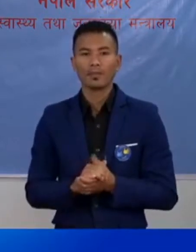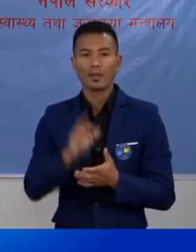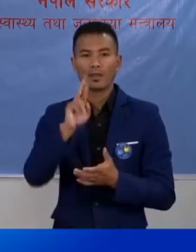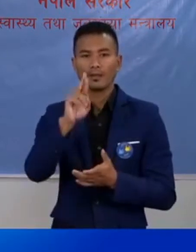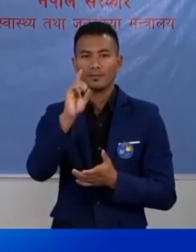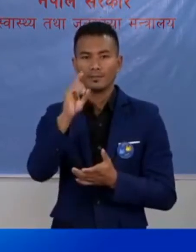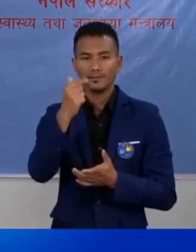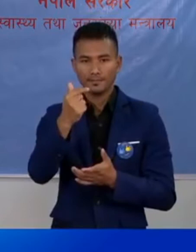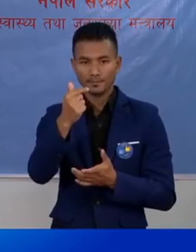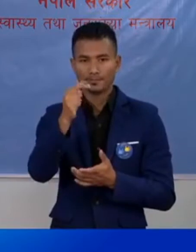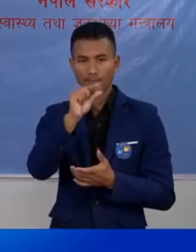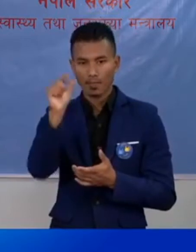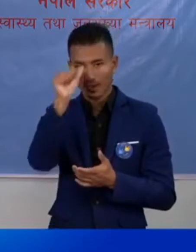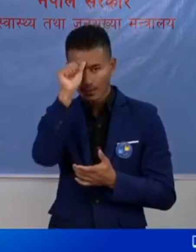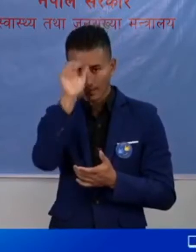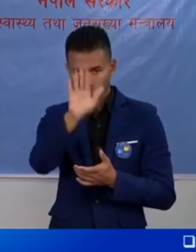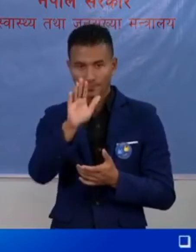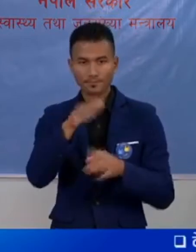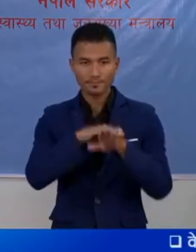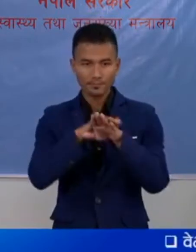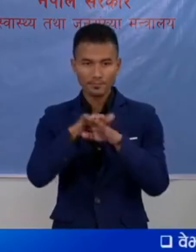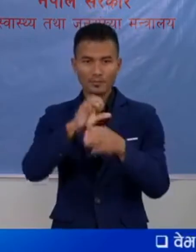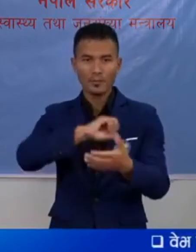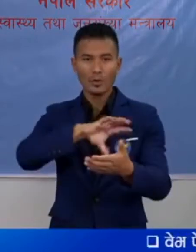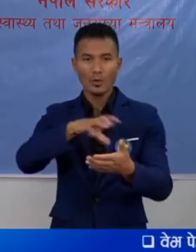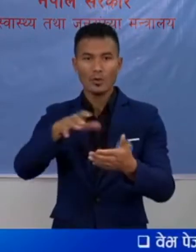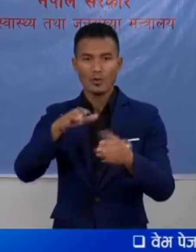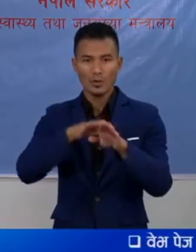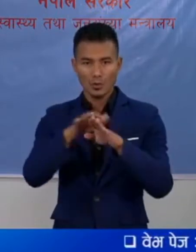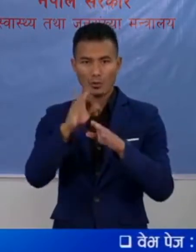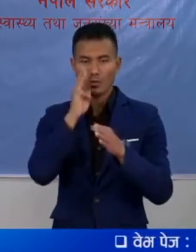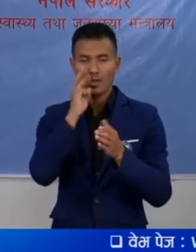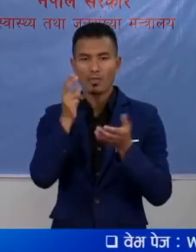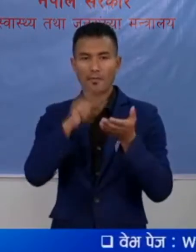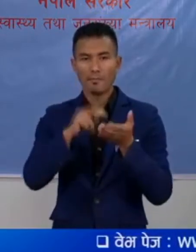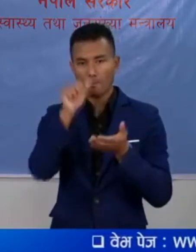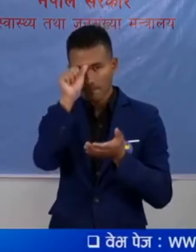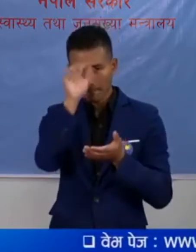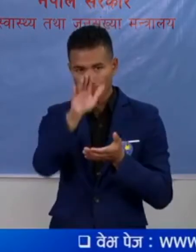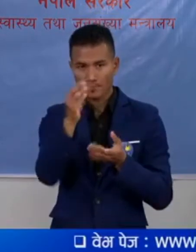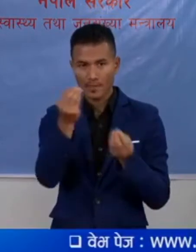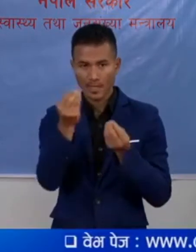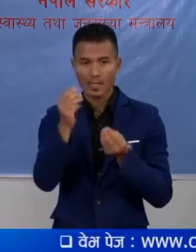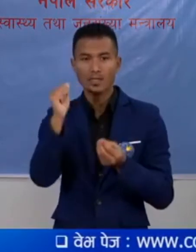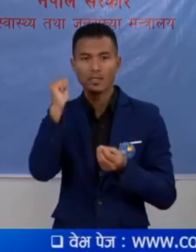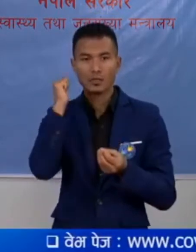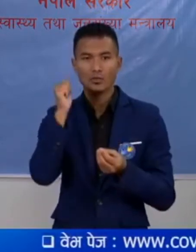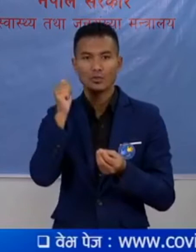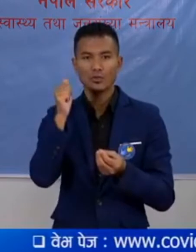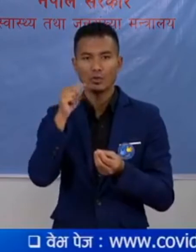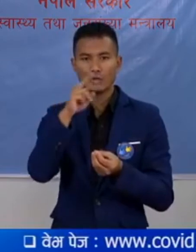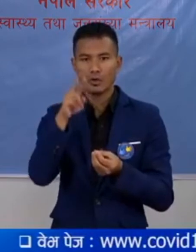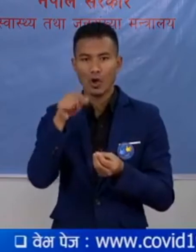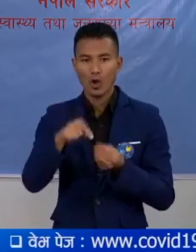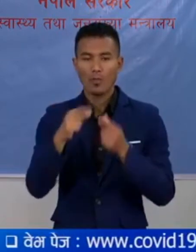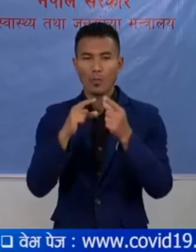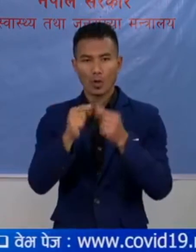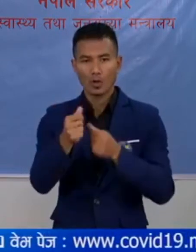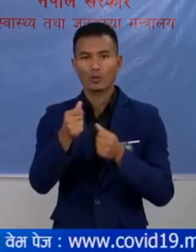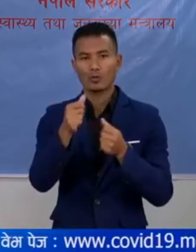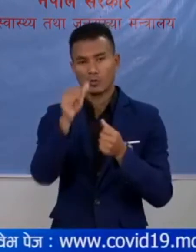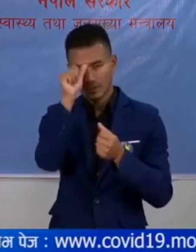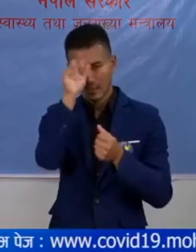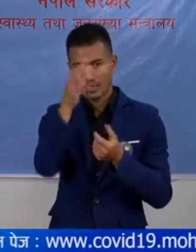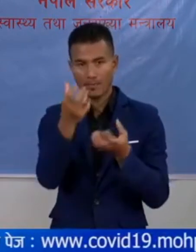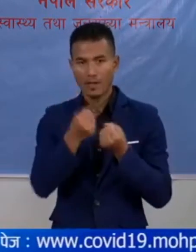आडेटी को मा जानकारी गरण चान्छू देरे जसो प्रदेश हरु को अपडेट केई को ही जको केई को अईले एति बेला सम्मको